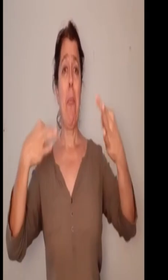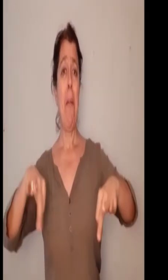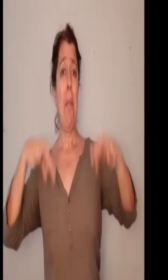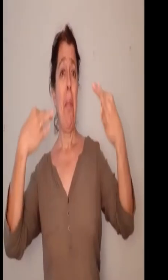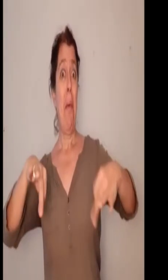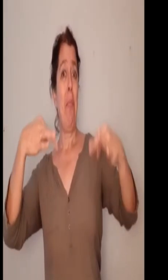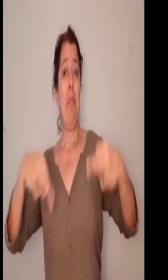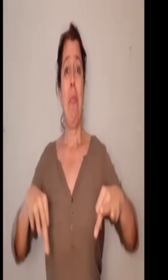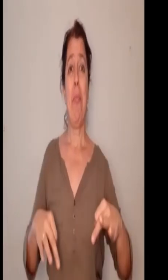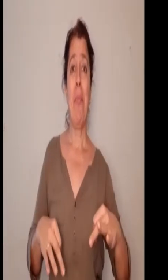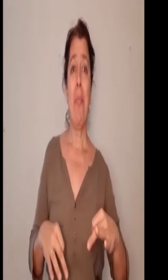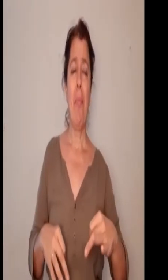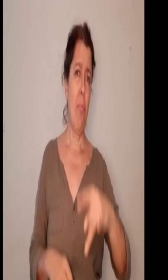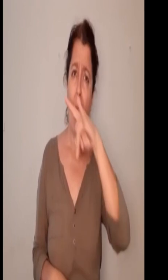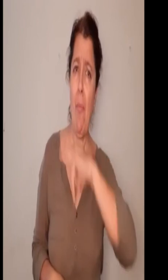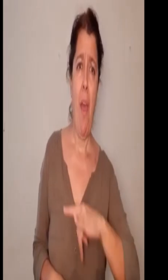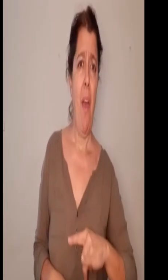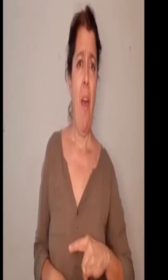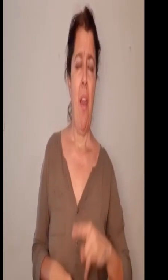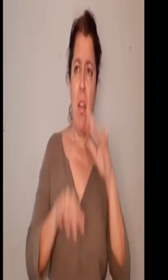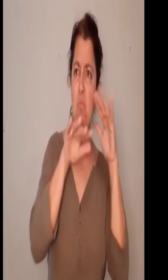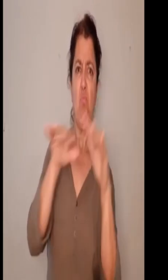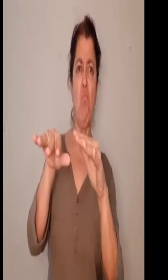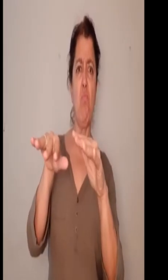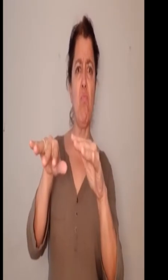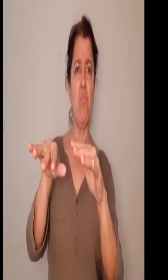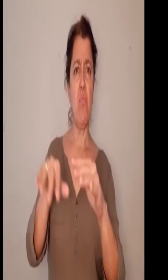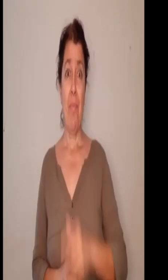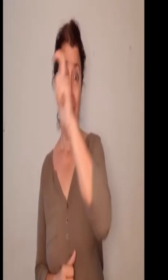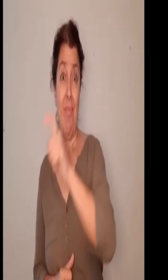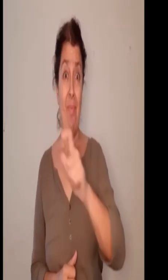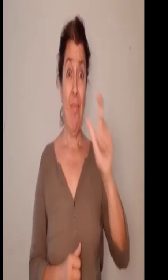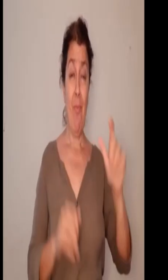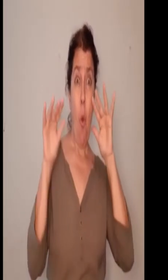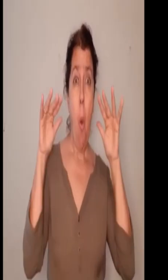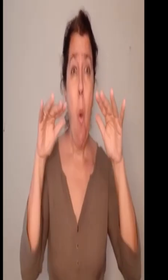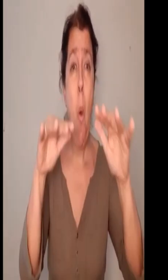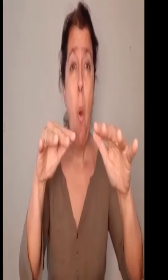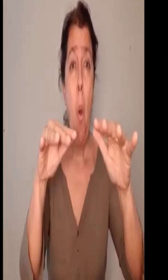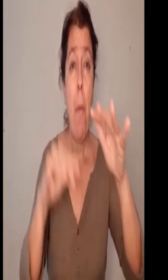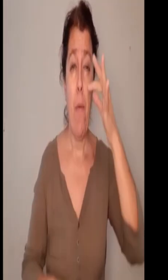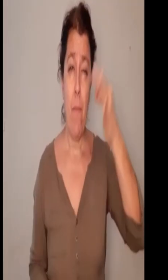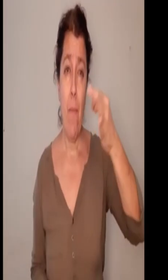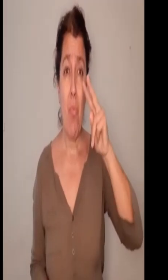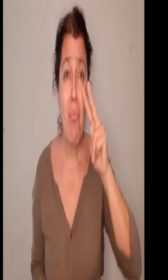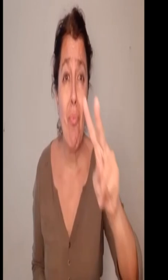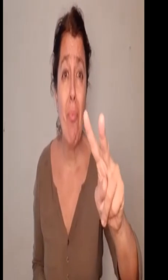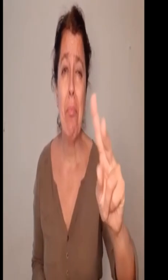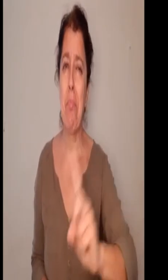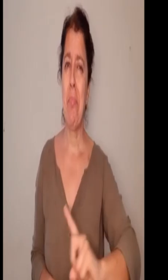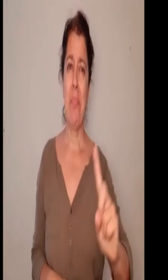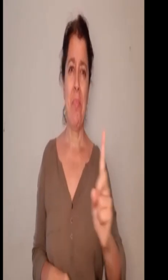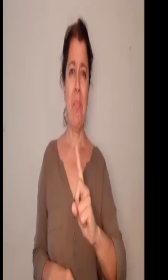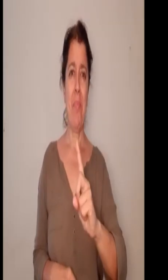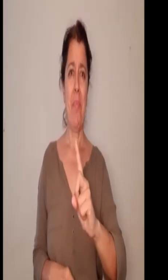Las zonas que miran pero no ven Y tantas que oyen pero no escuchan